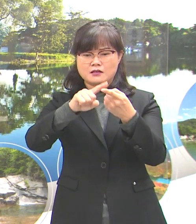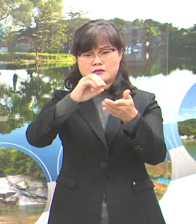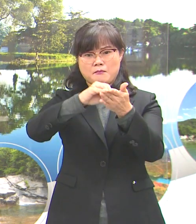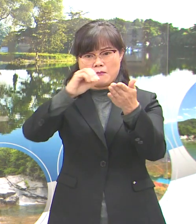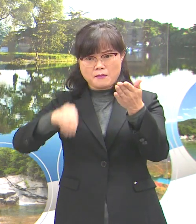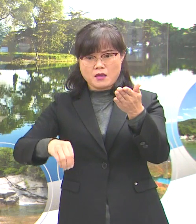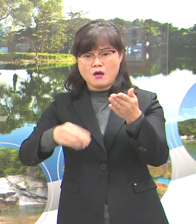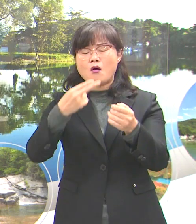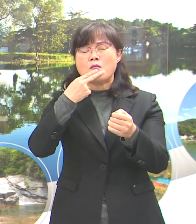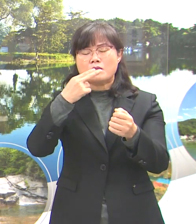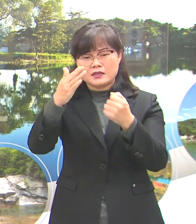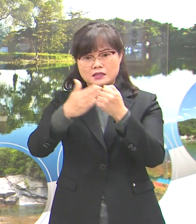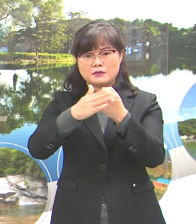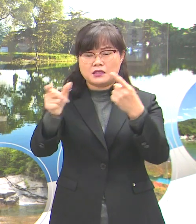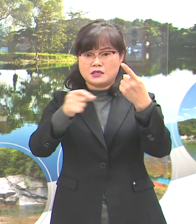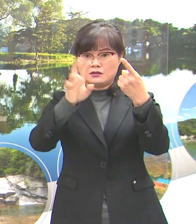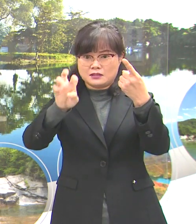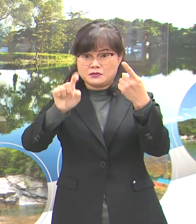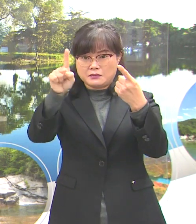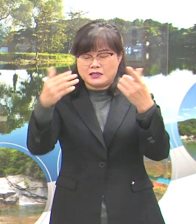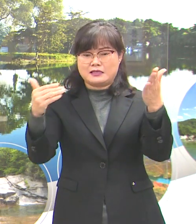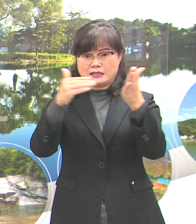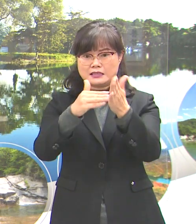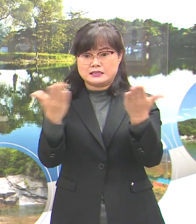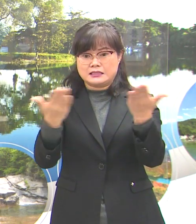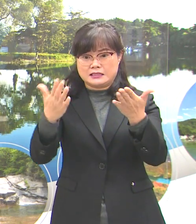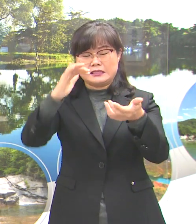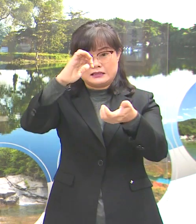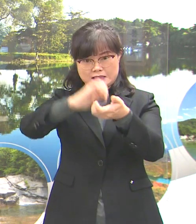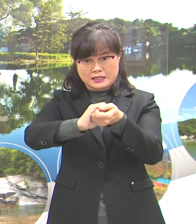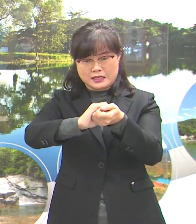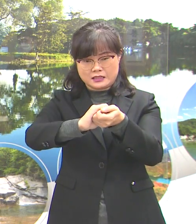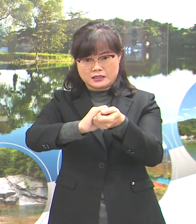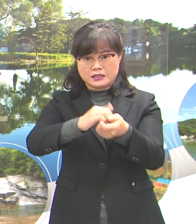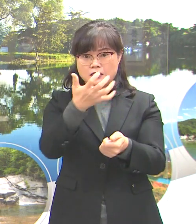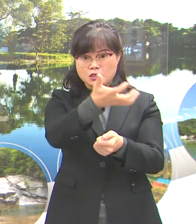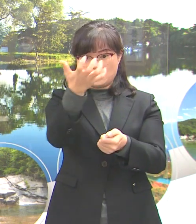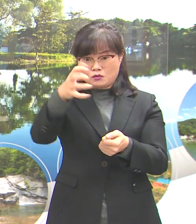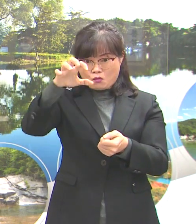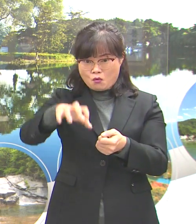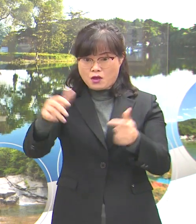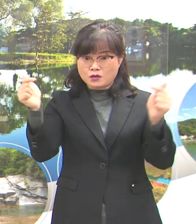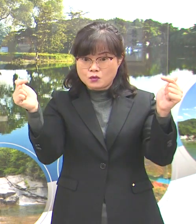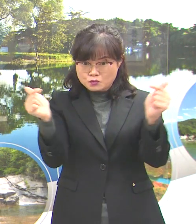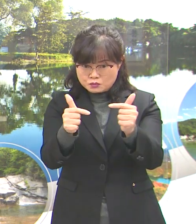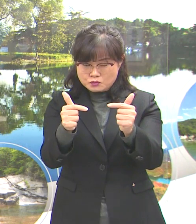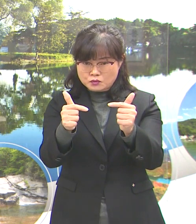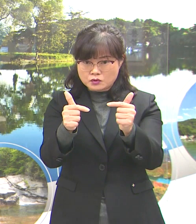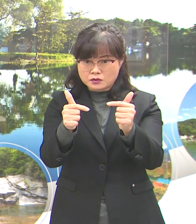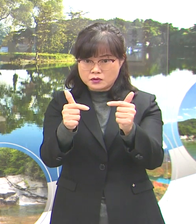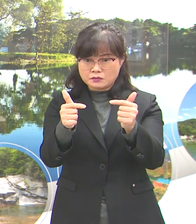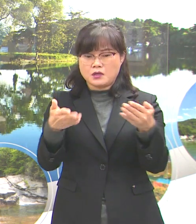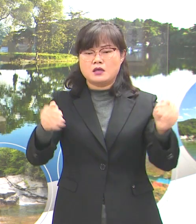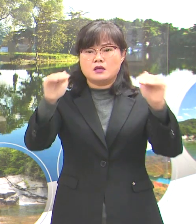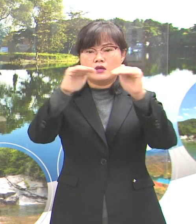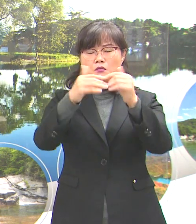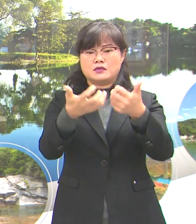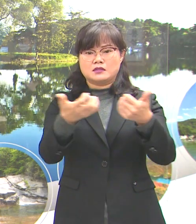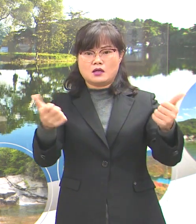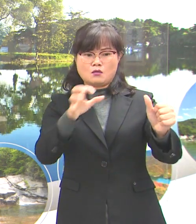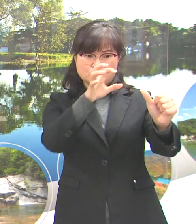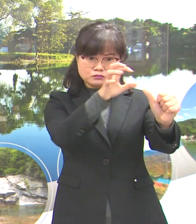31일까지 출퇴근 제한, 이동 공간 최소화 등 준코트 격리를